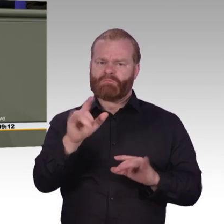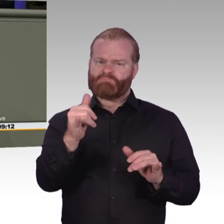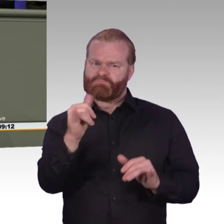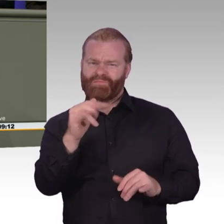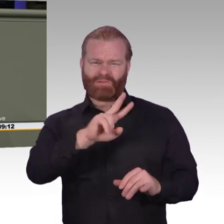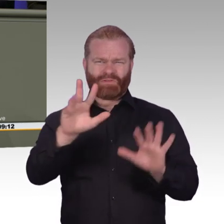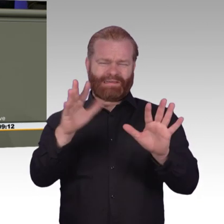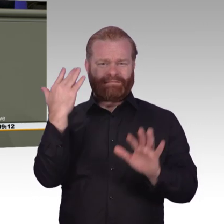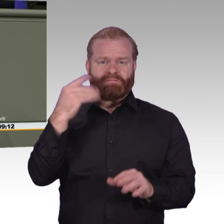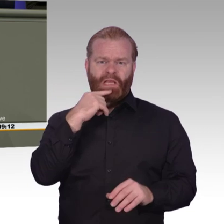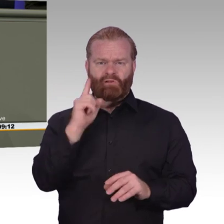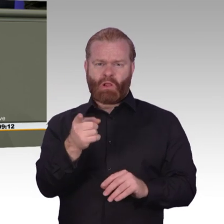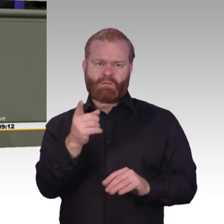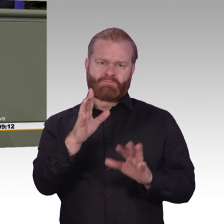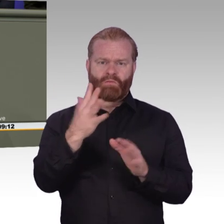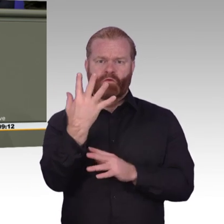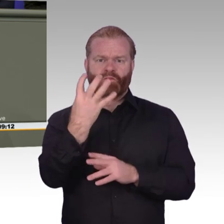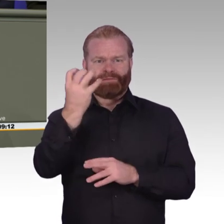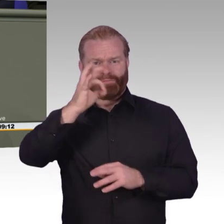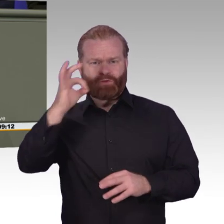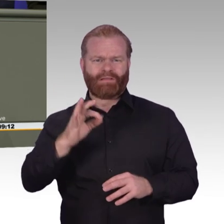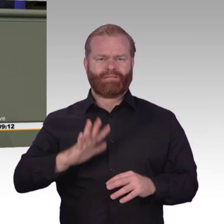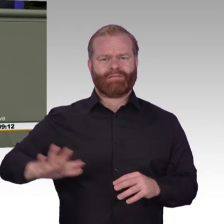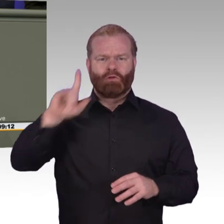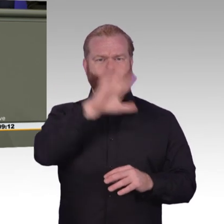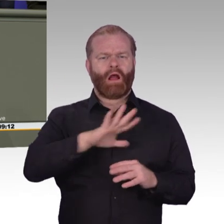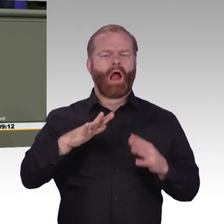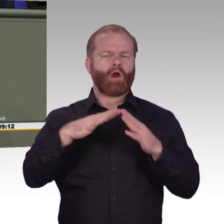schon jetzt wissen wir, auch dieses Ziel wird nicht erreicht werden. Eine Bankrotterklärung, liebe Bundesregierung.